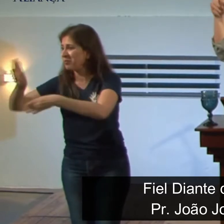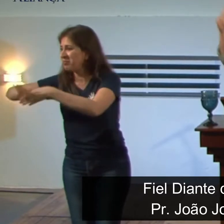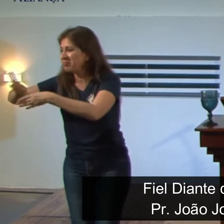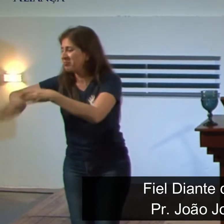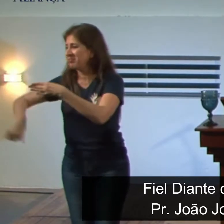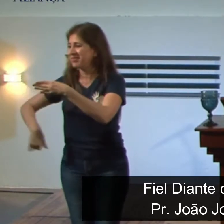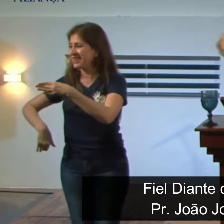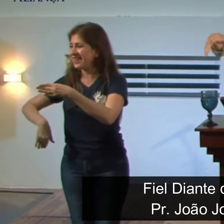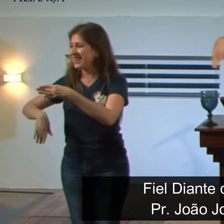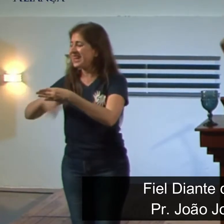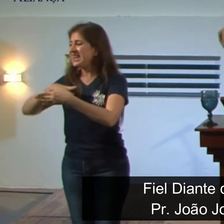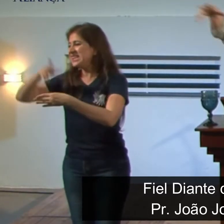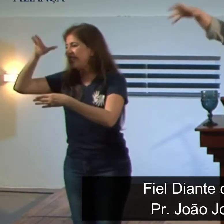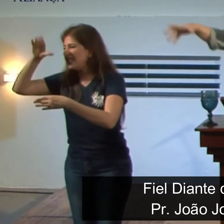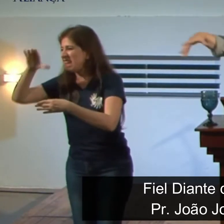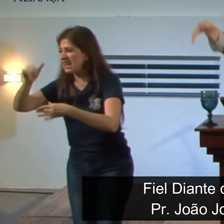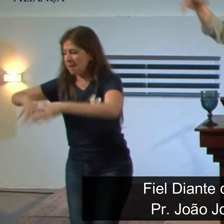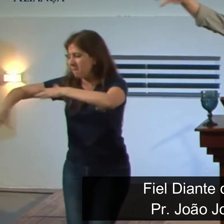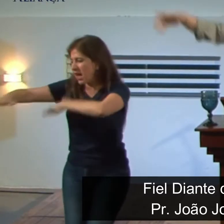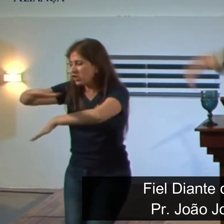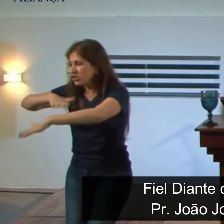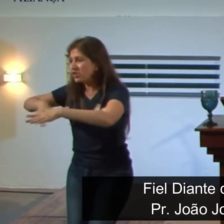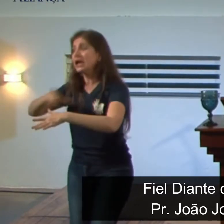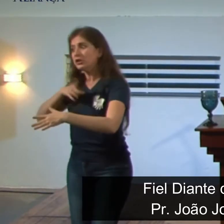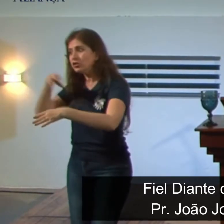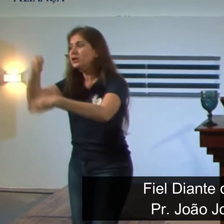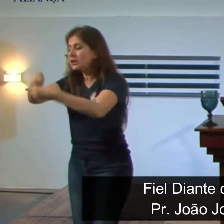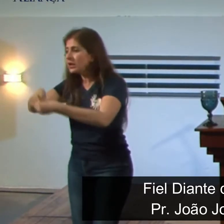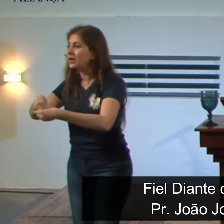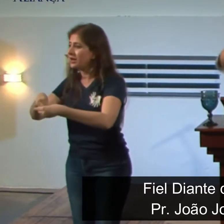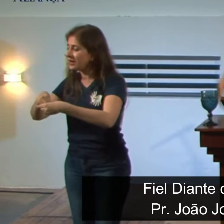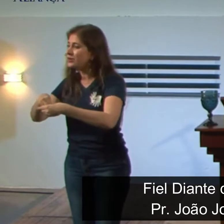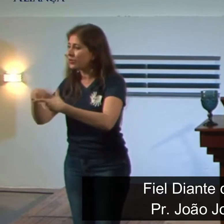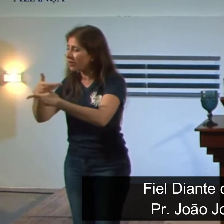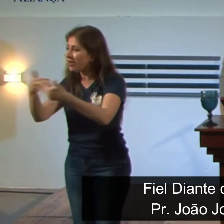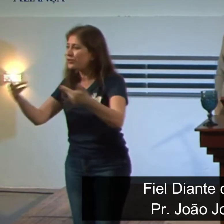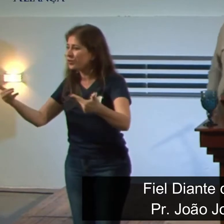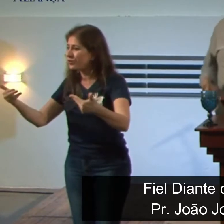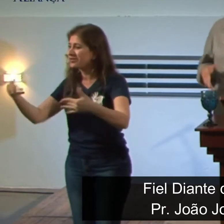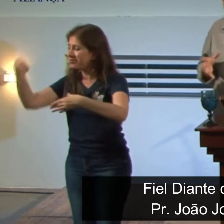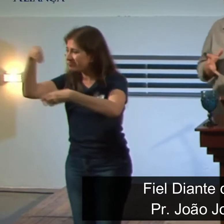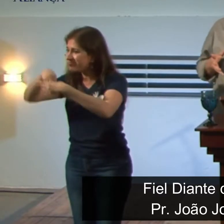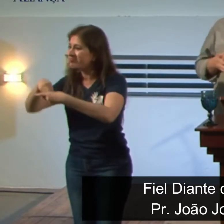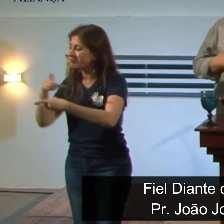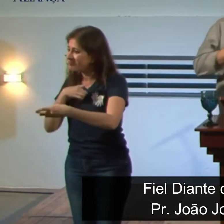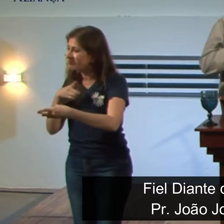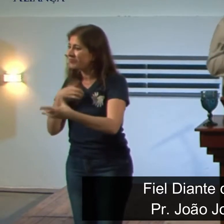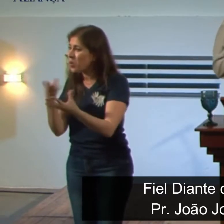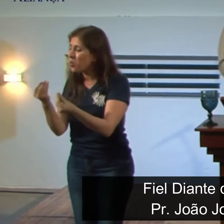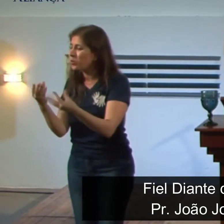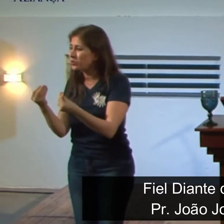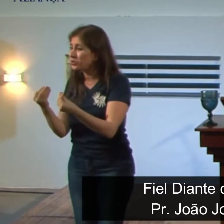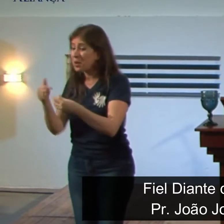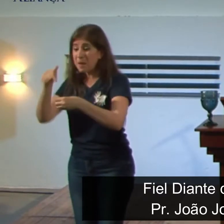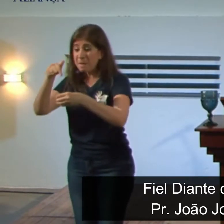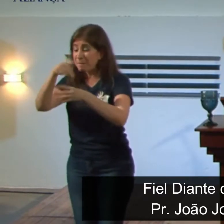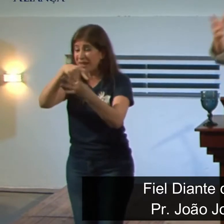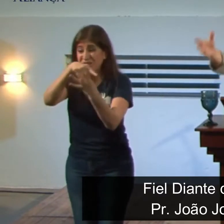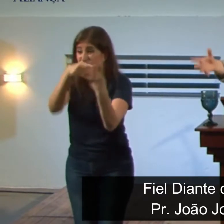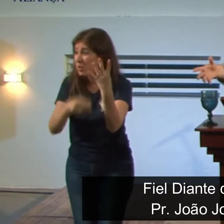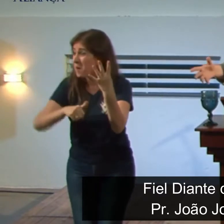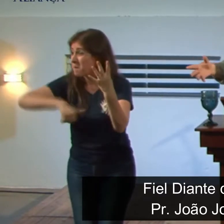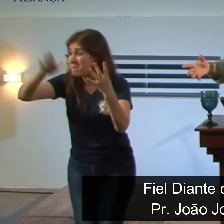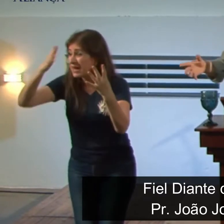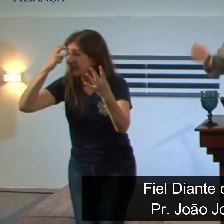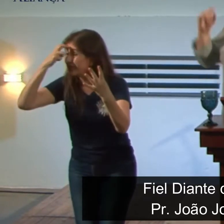ciência, que envolvia muita magia ainda, os magos, era uma coisa ainda muito empírica, mas eles se tornaram mais sábios que